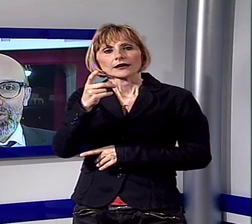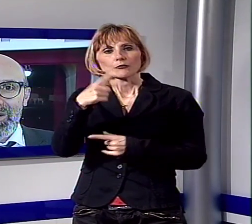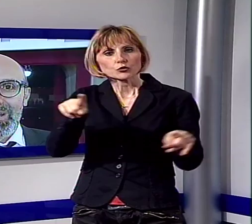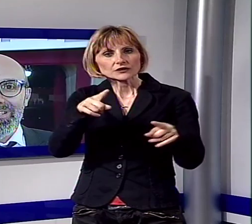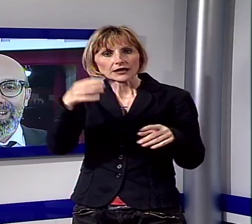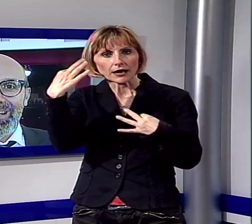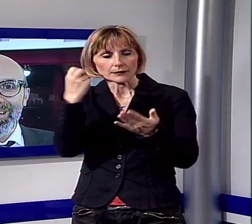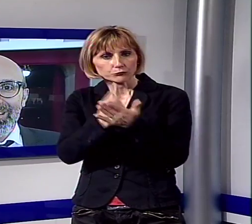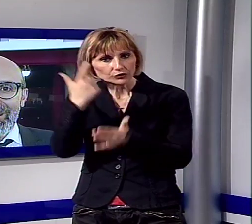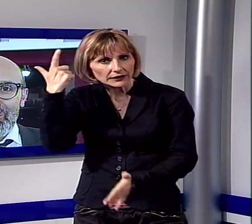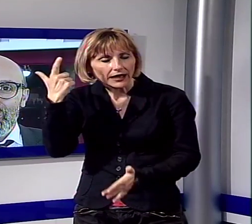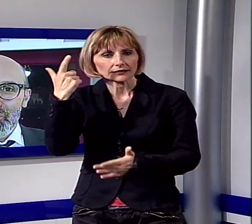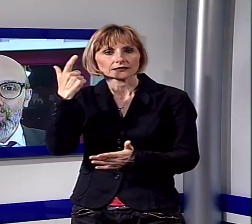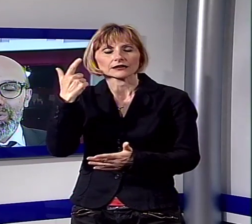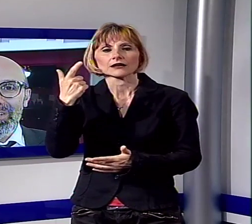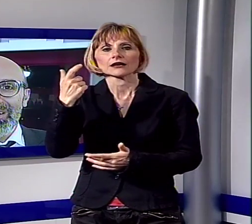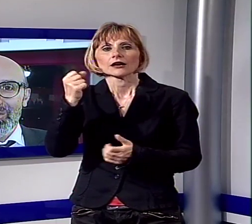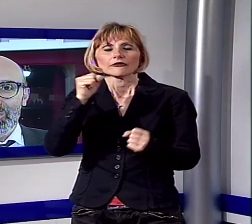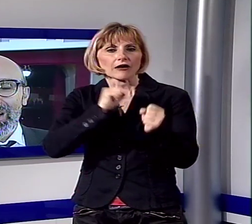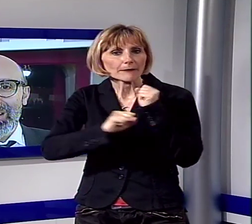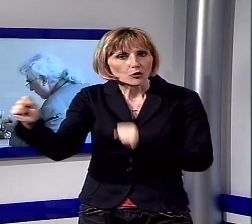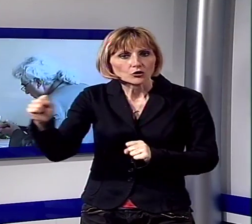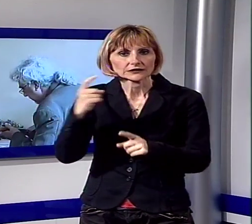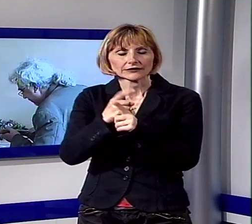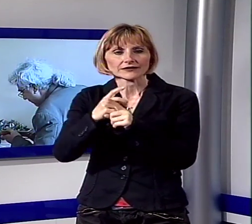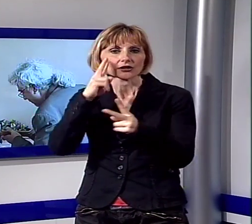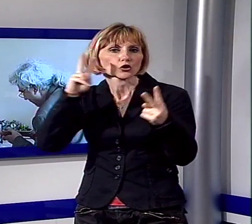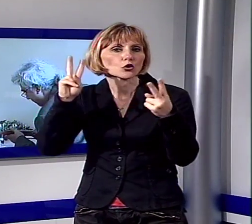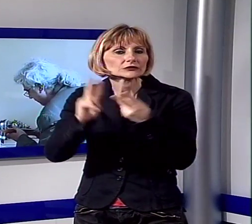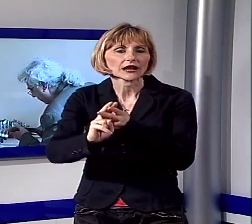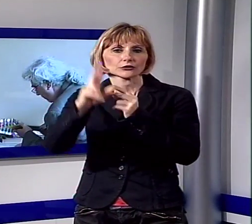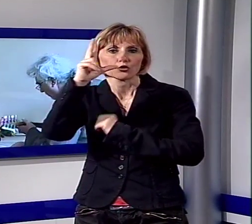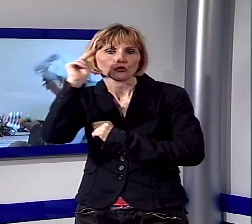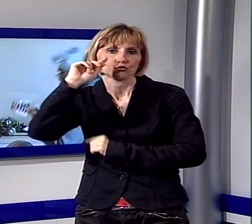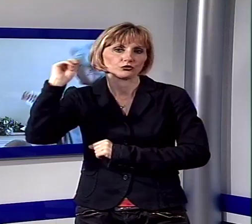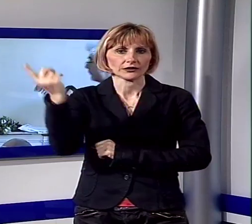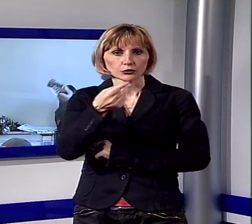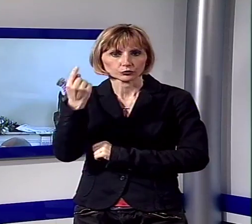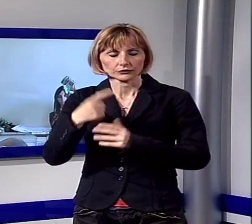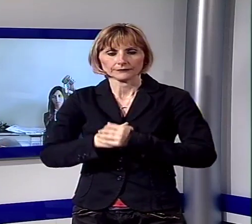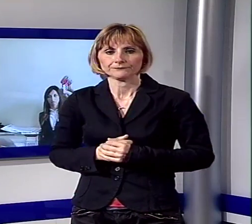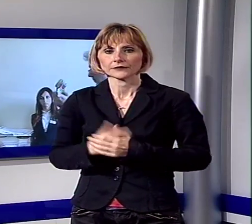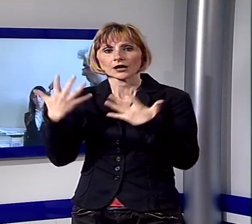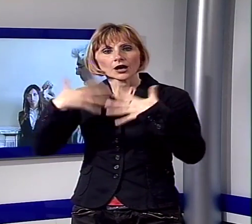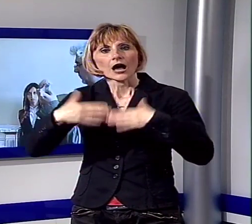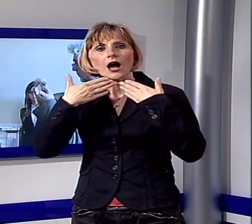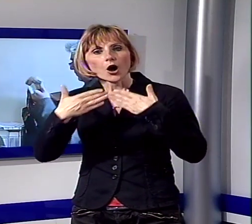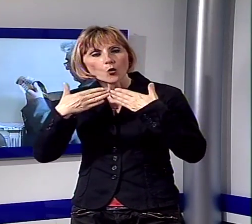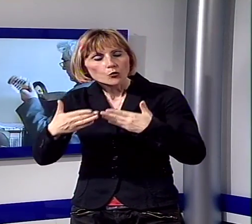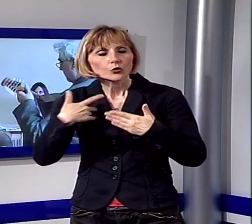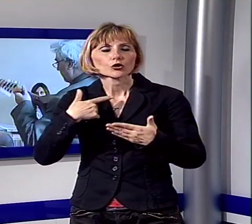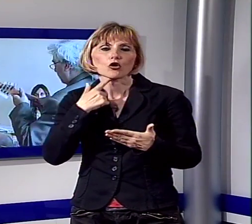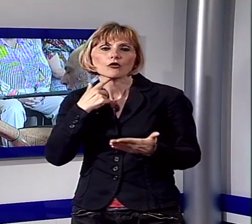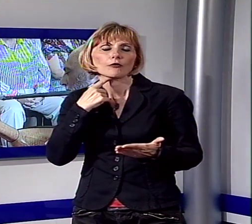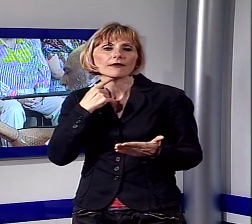umana possano essere conosciuti, incontrati veramente da tutti. L'augurio degli organizzatori è quello di bissare il